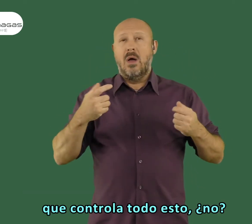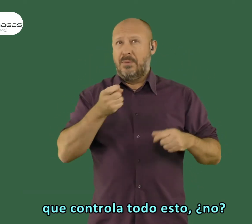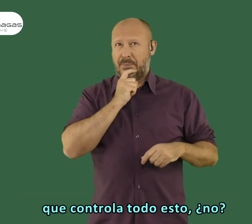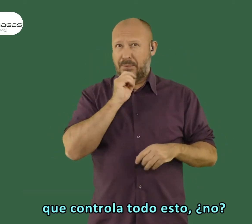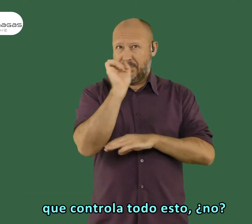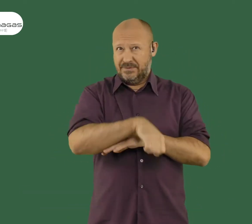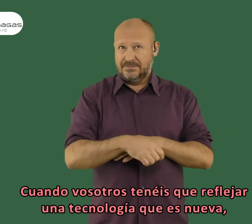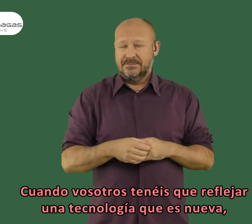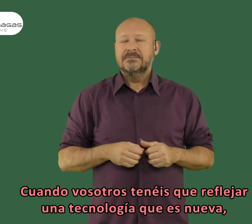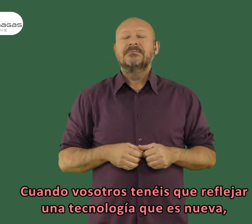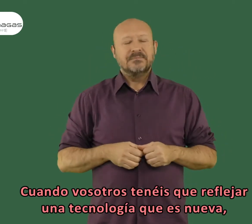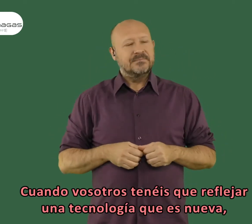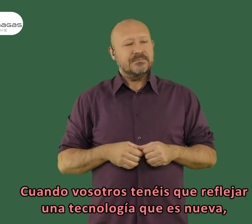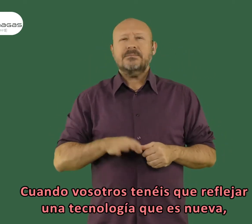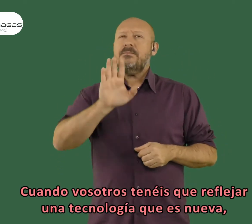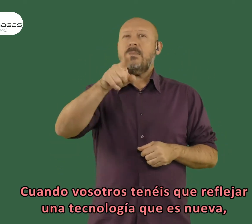que controla todo esto.